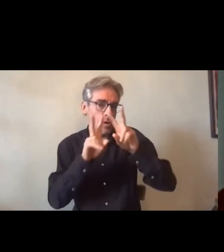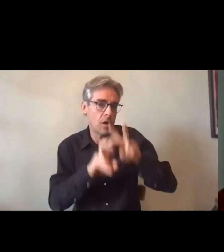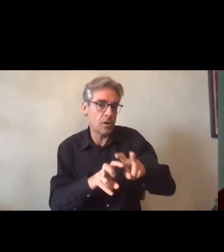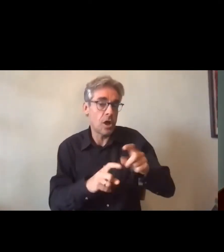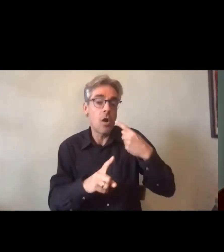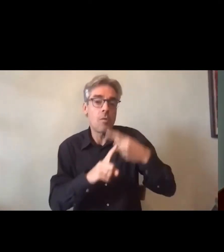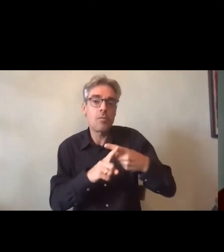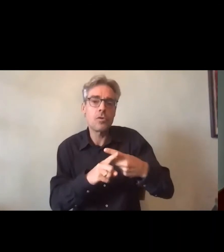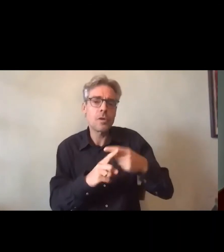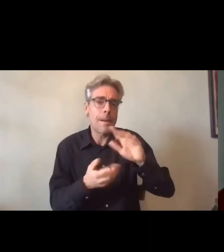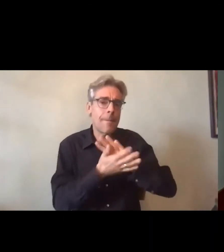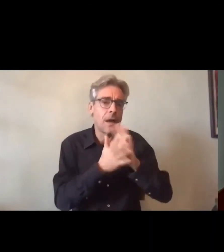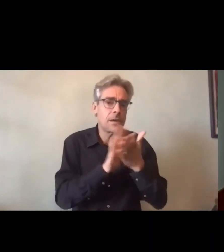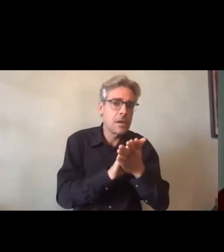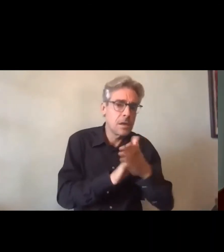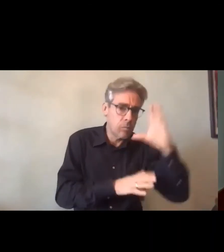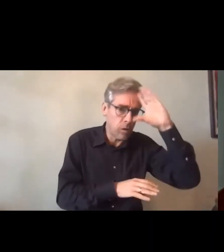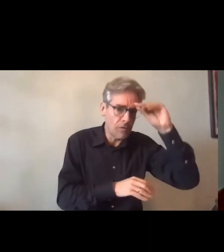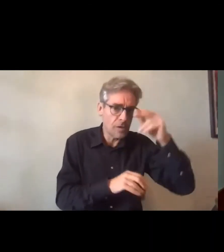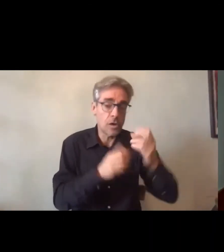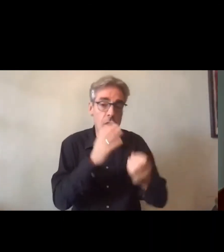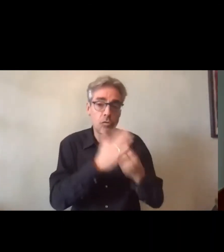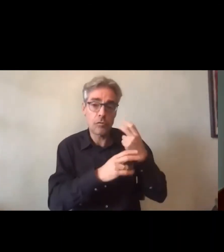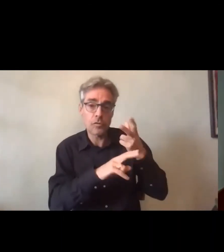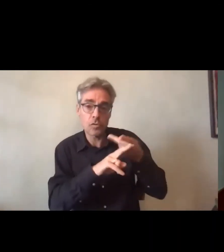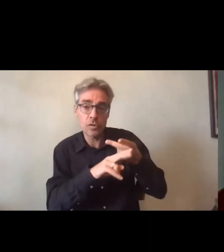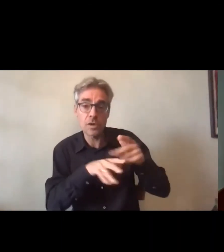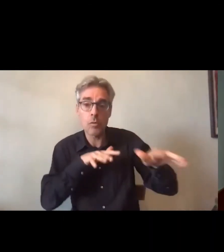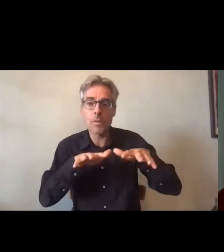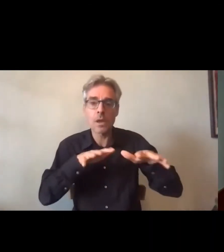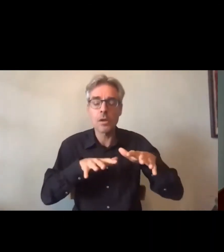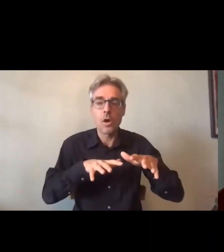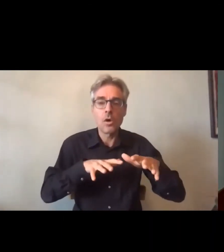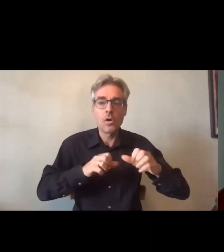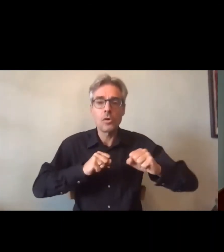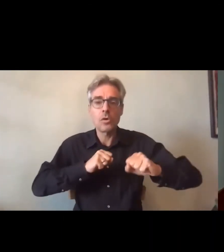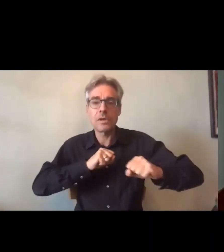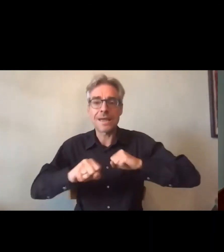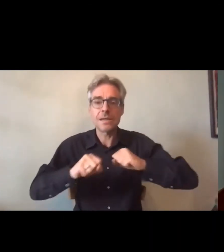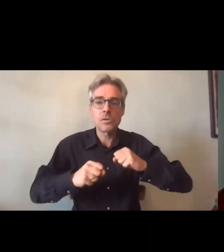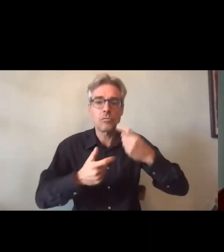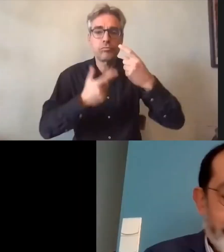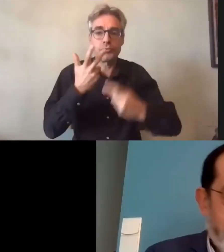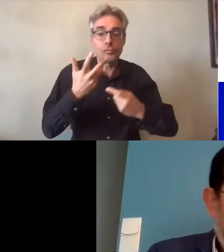pratiques des outils des façons d'agir voilà